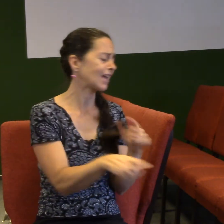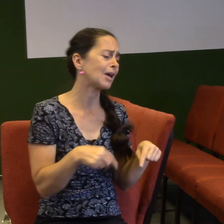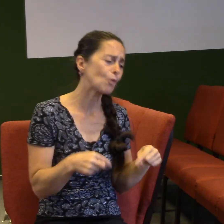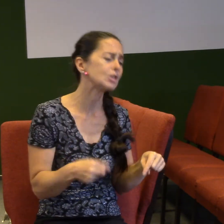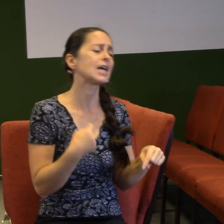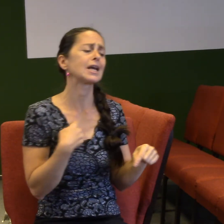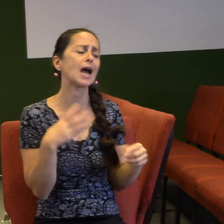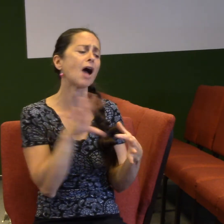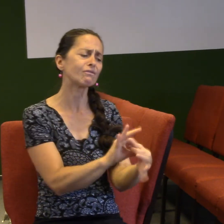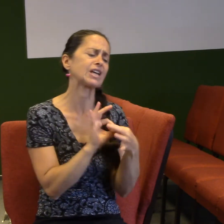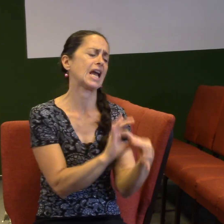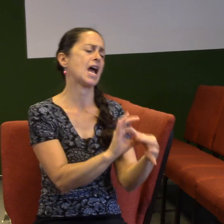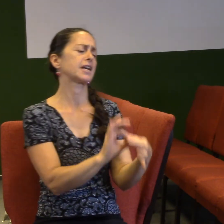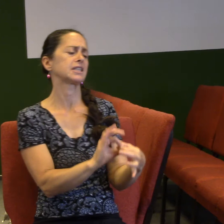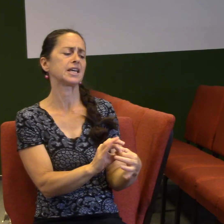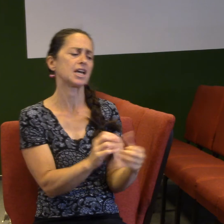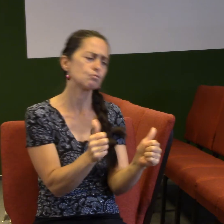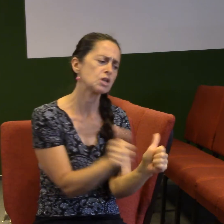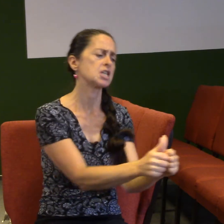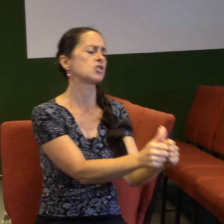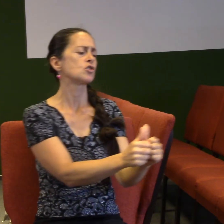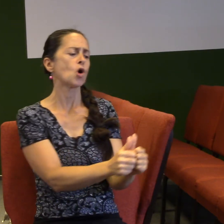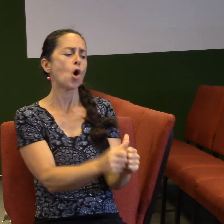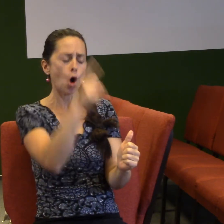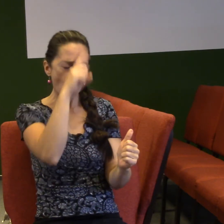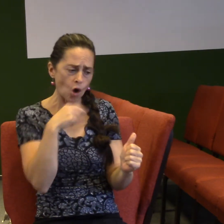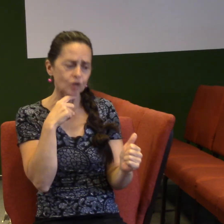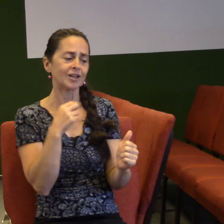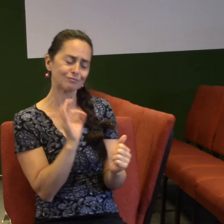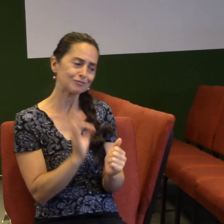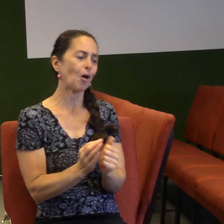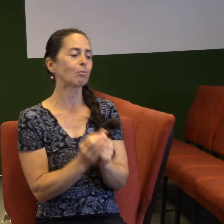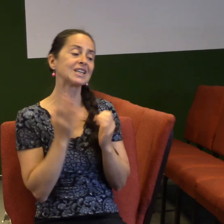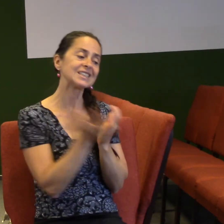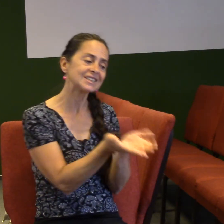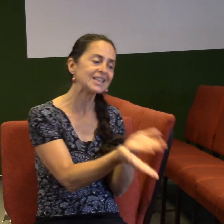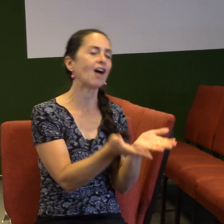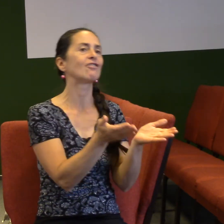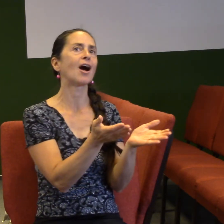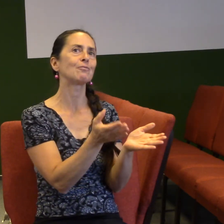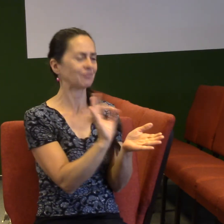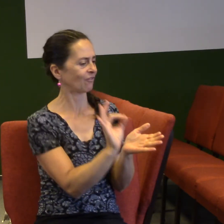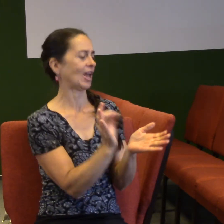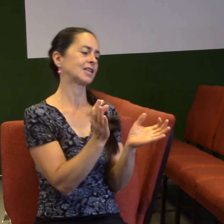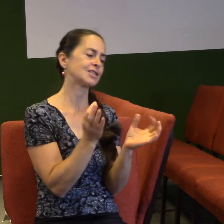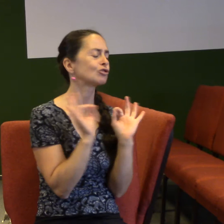já jsem otec, který dává dobré věci. Když dávám ducha svatého, když dávám duchovní dary, já dávám dobré věci.